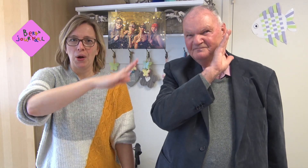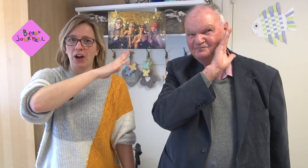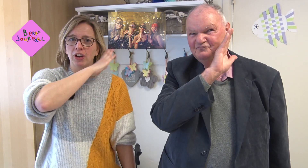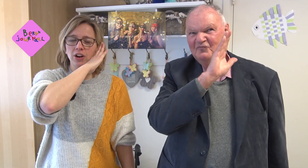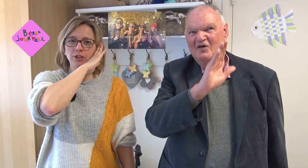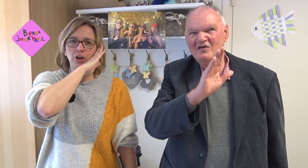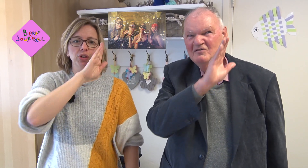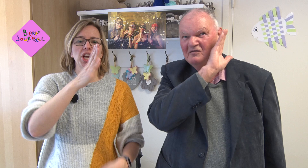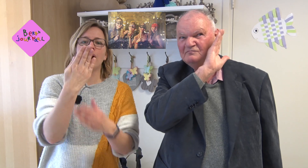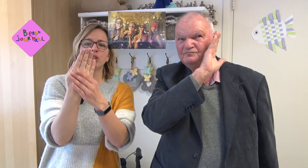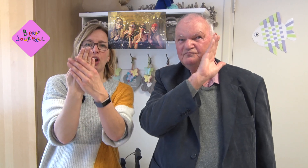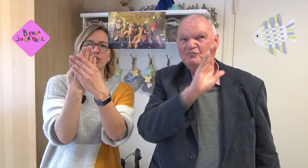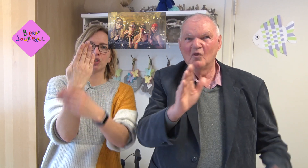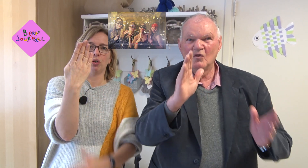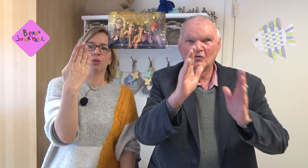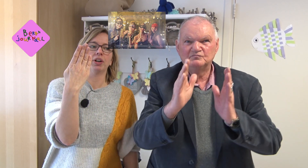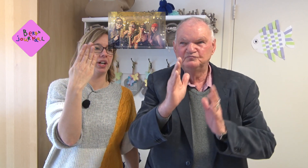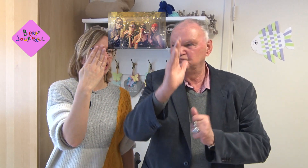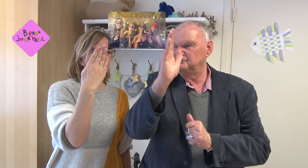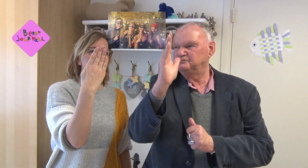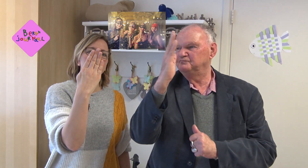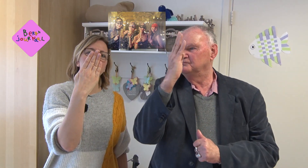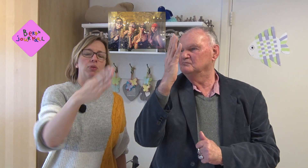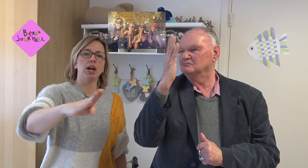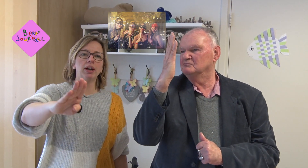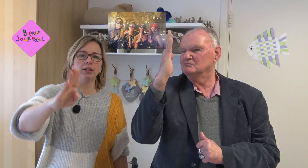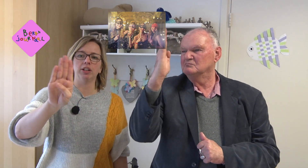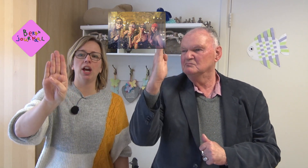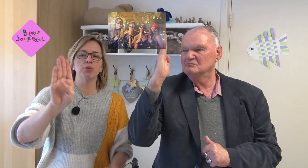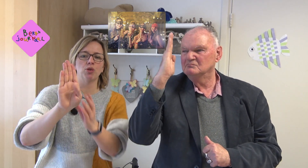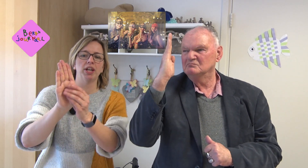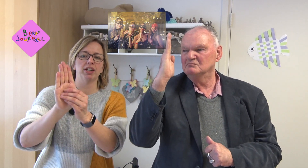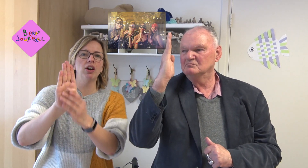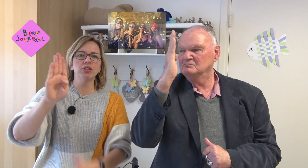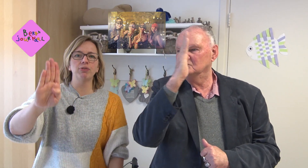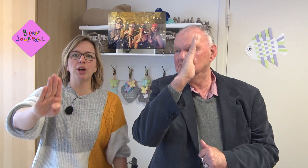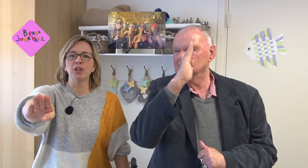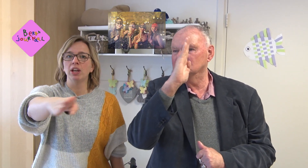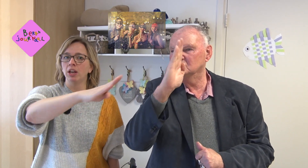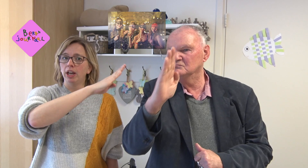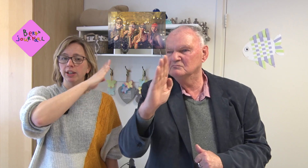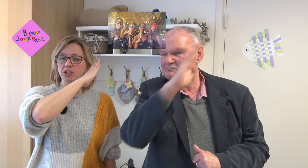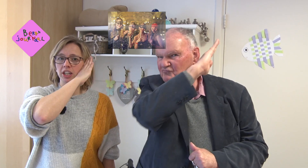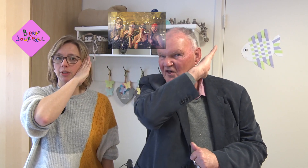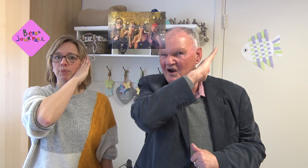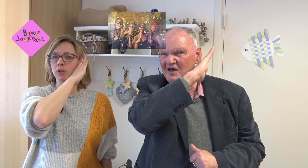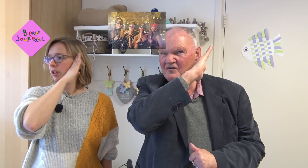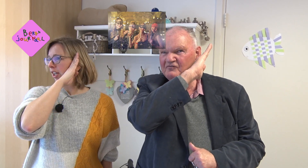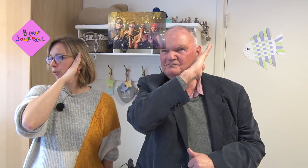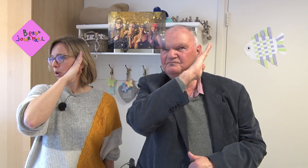nou carnaval dus je houdt je hand zo recht met je vingers tegen elkaar duimen zo een beetje naar achteren geflapt en dan zet je net voor